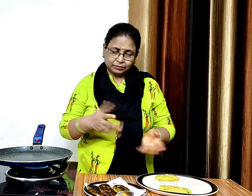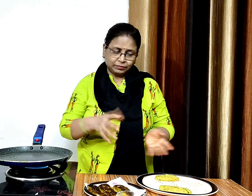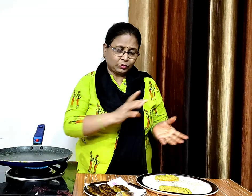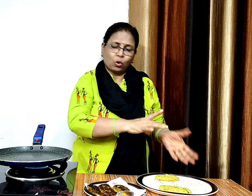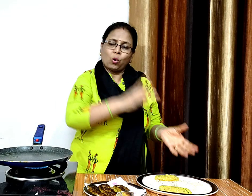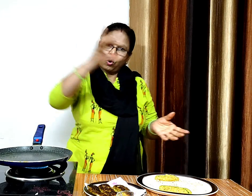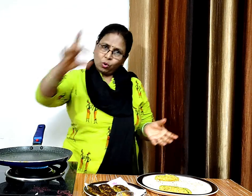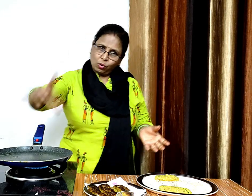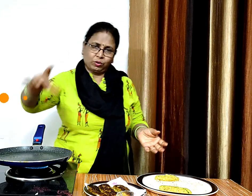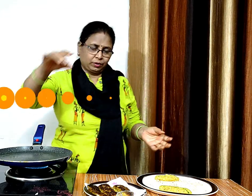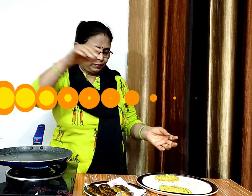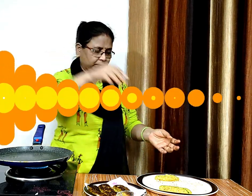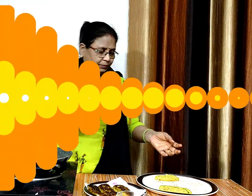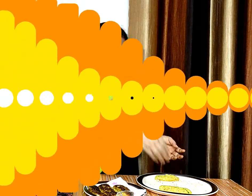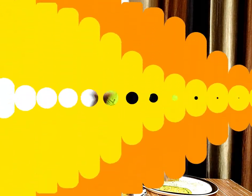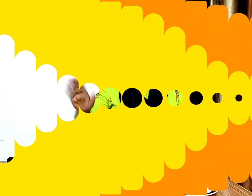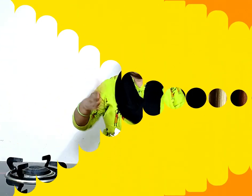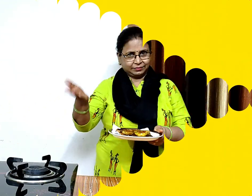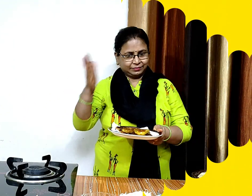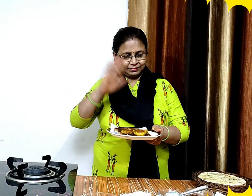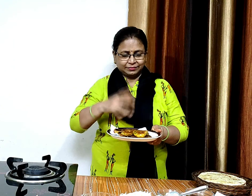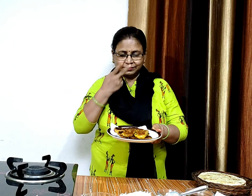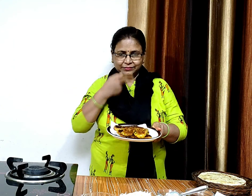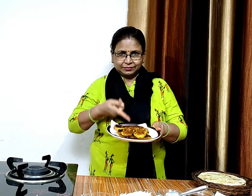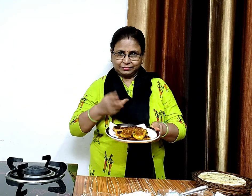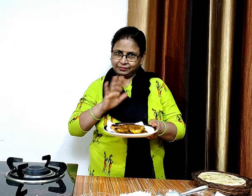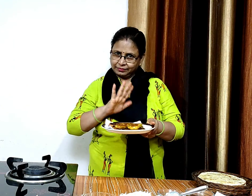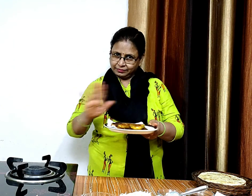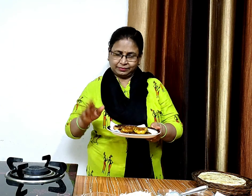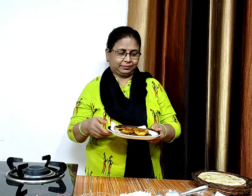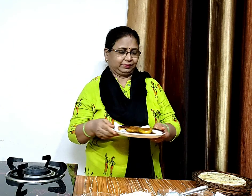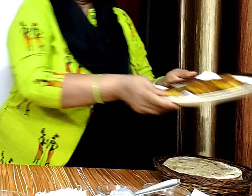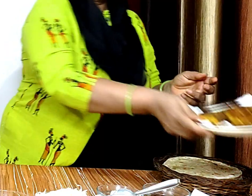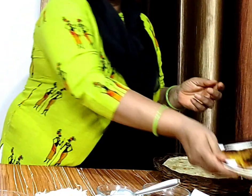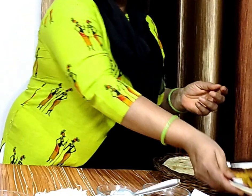इसी तरीके से बागी को भी सेक लेंगे इक्की बन चुकी है